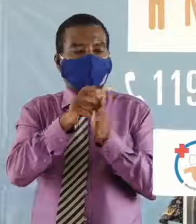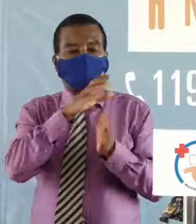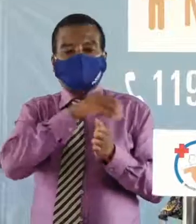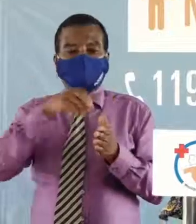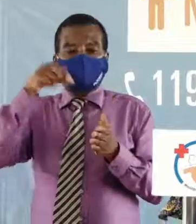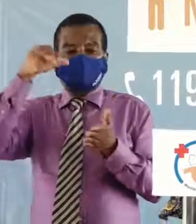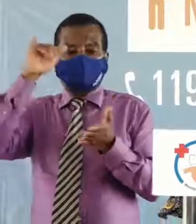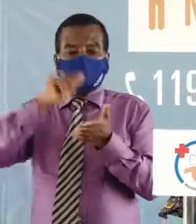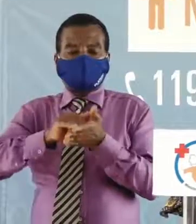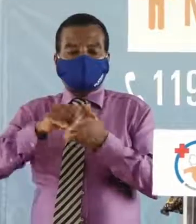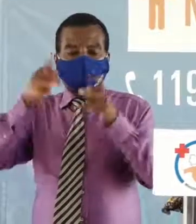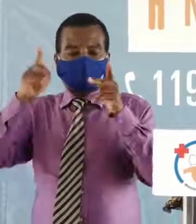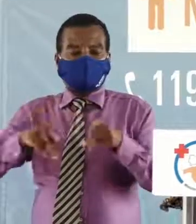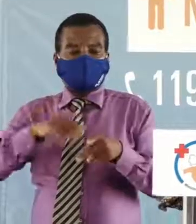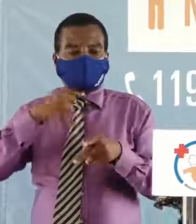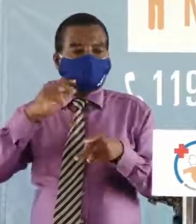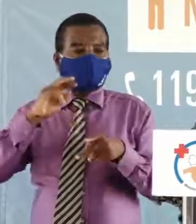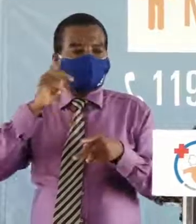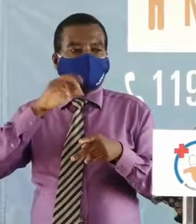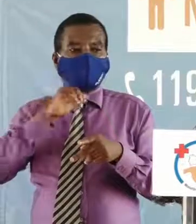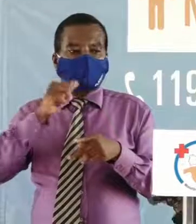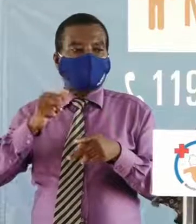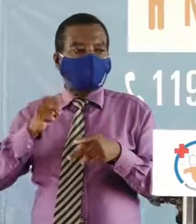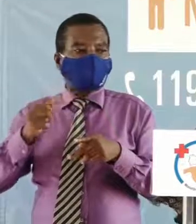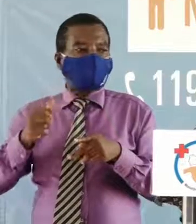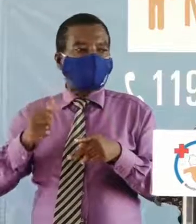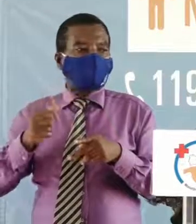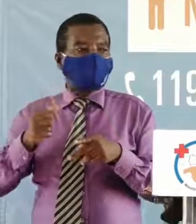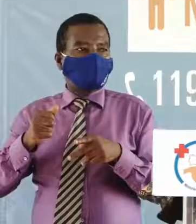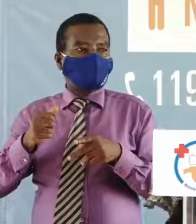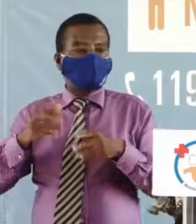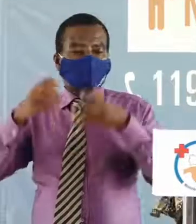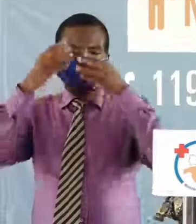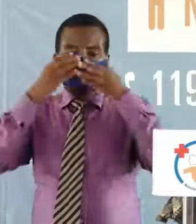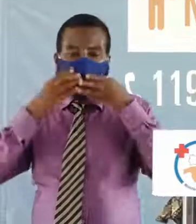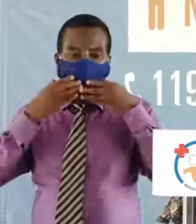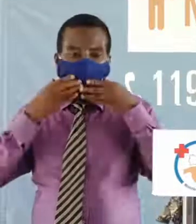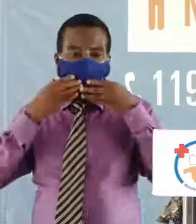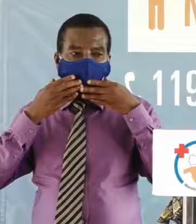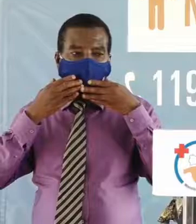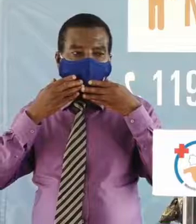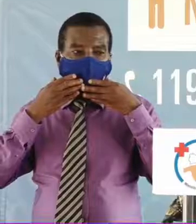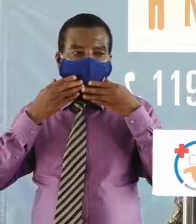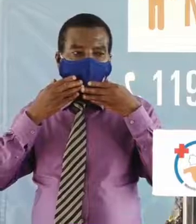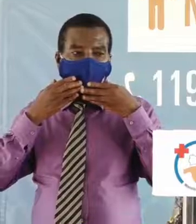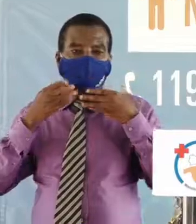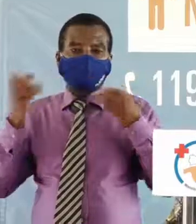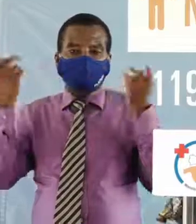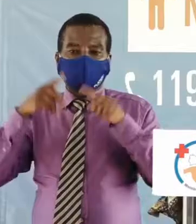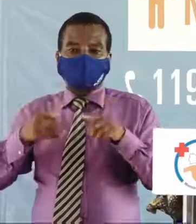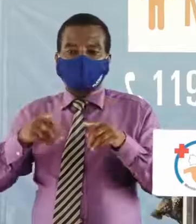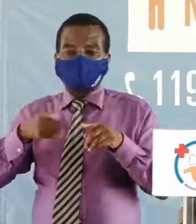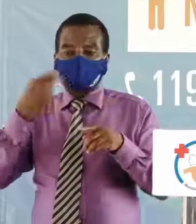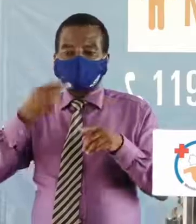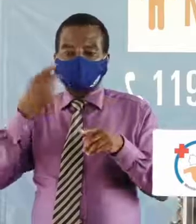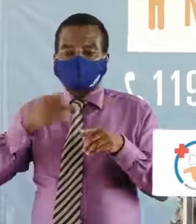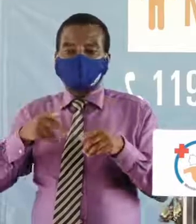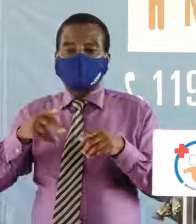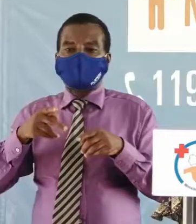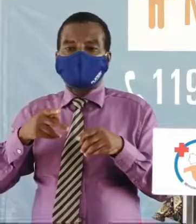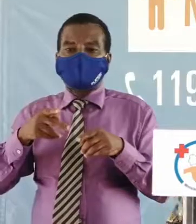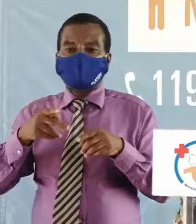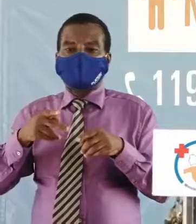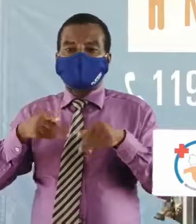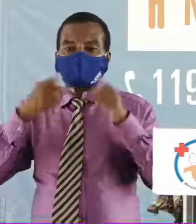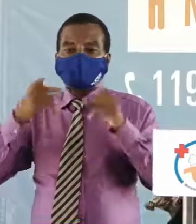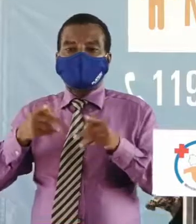personne n'a pas de mesure n'a pas un masque donc quand la personne parle la personne projette ce qu